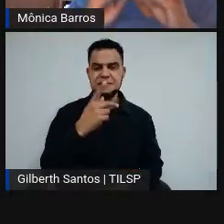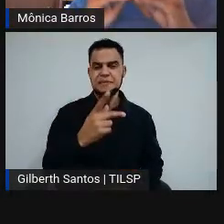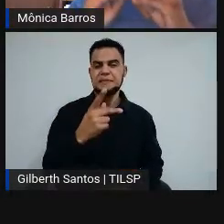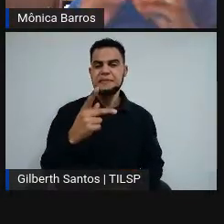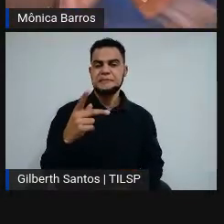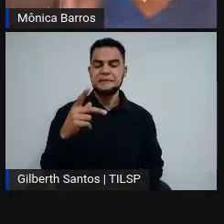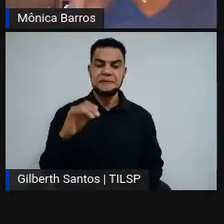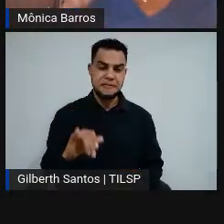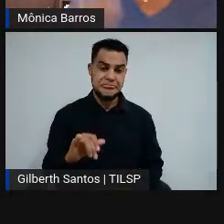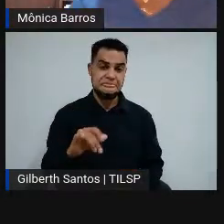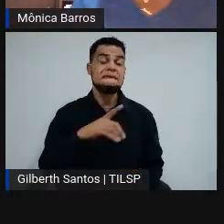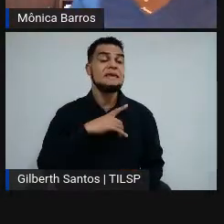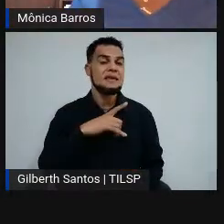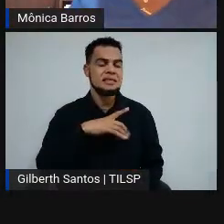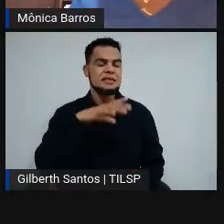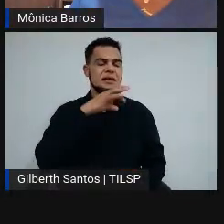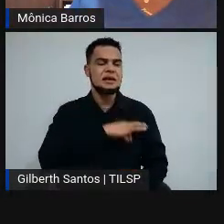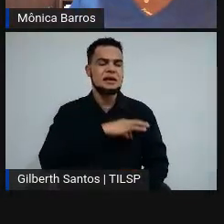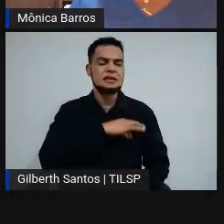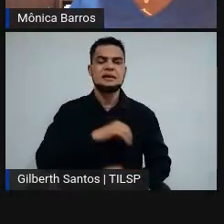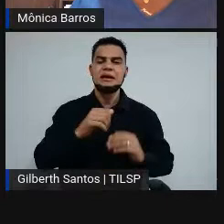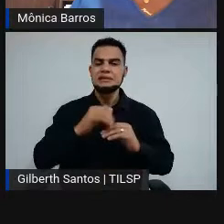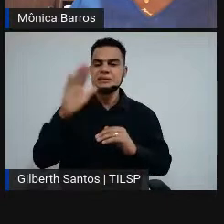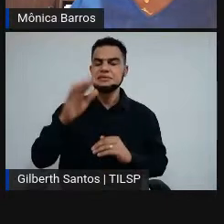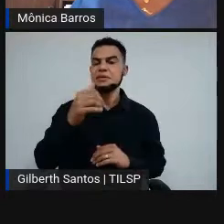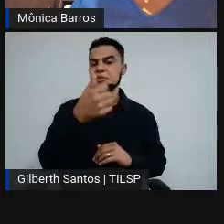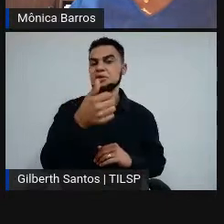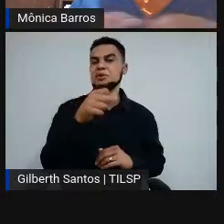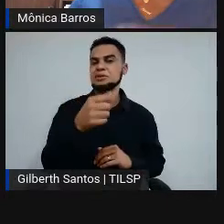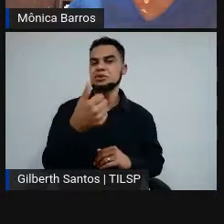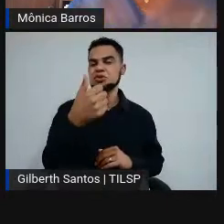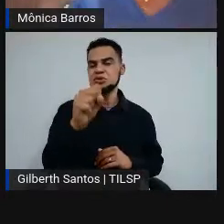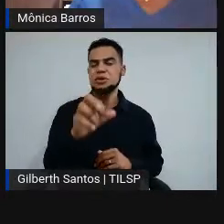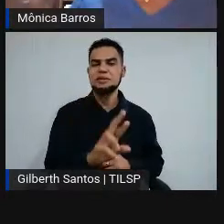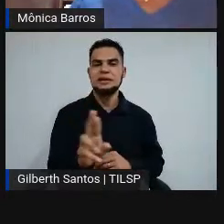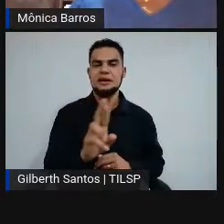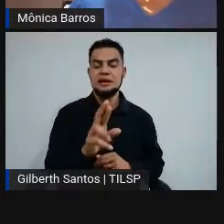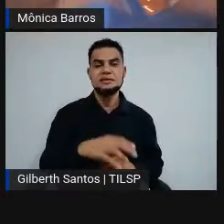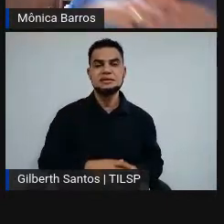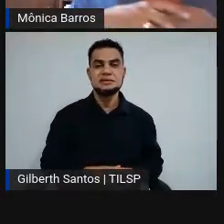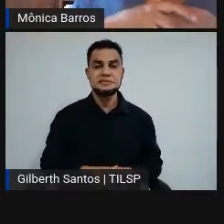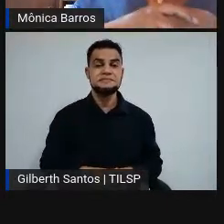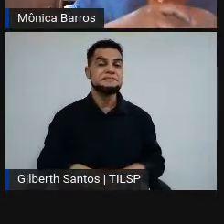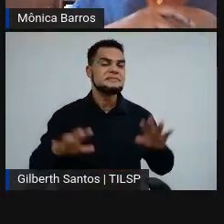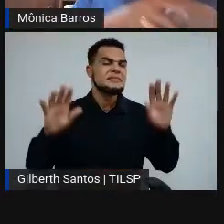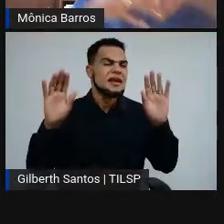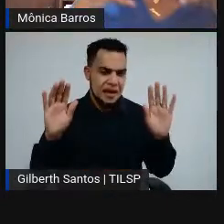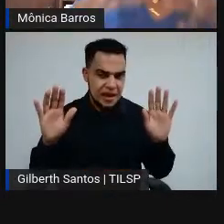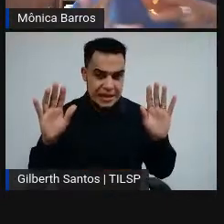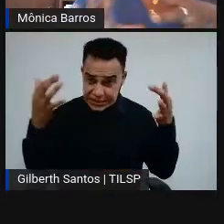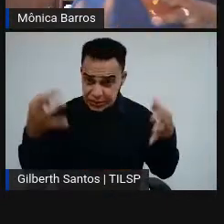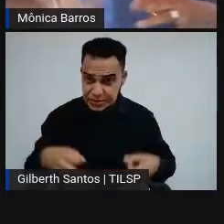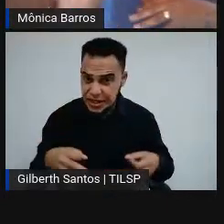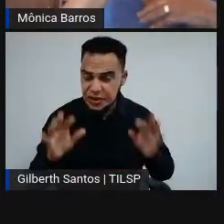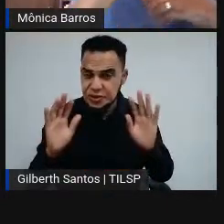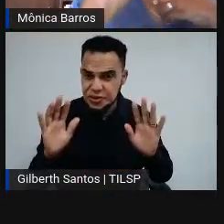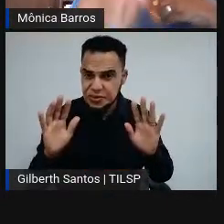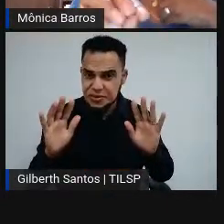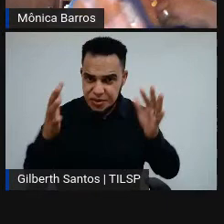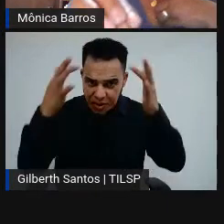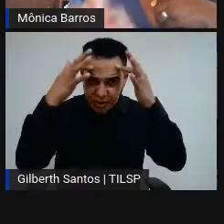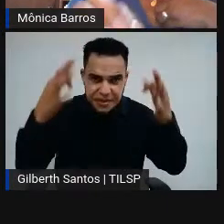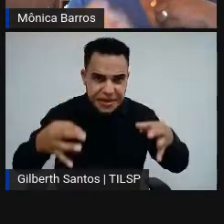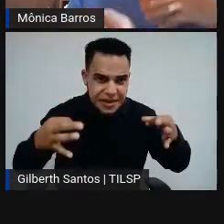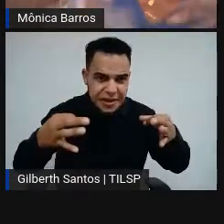e que tem renda acima de R$.818,00. Ah, então, deu certo? Deu para compreender?